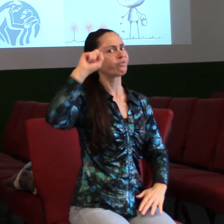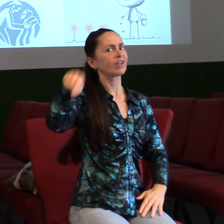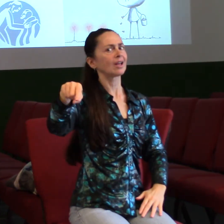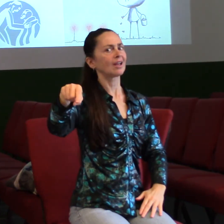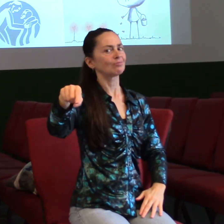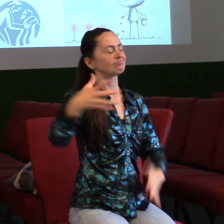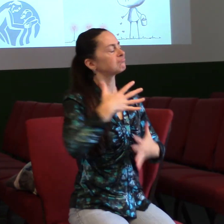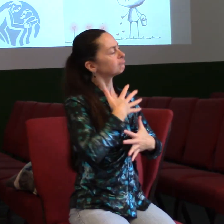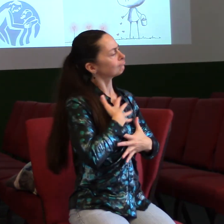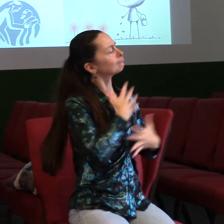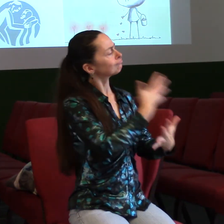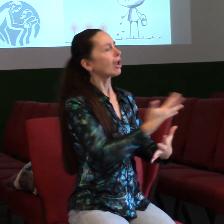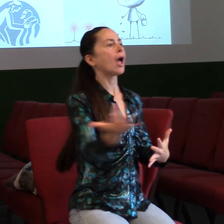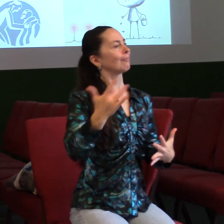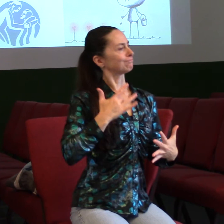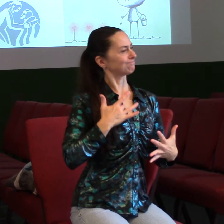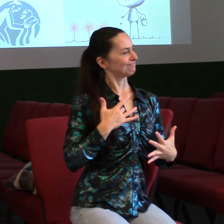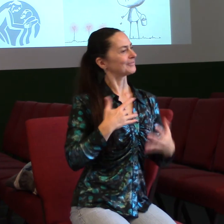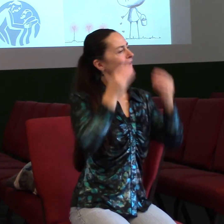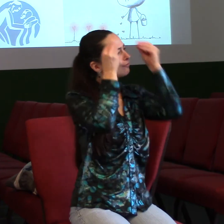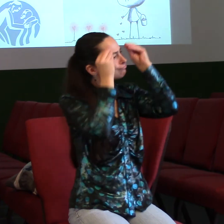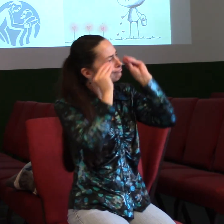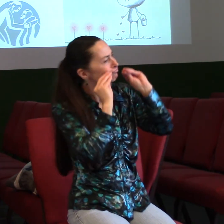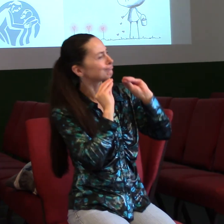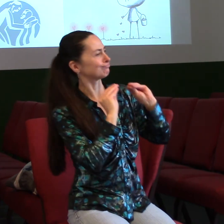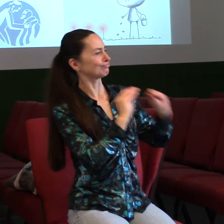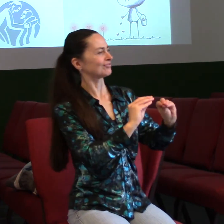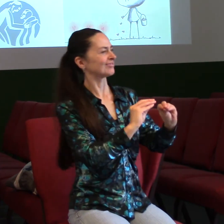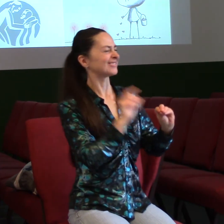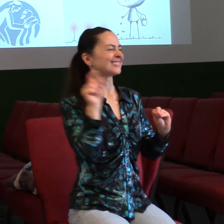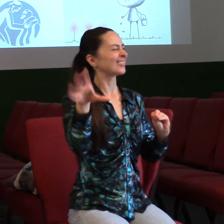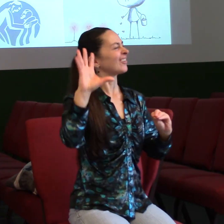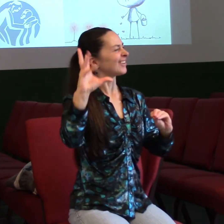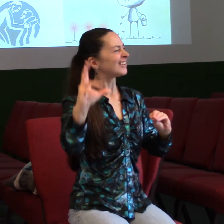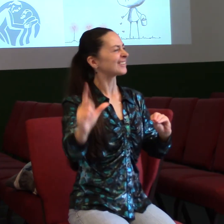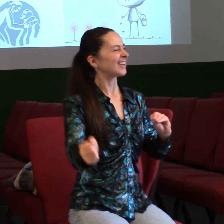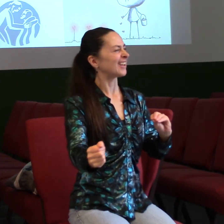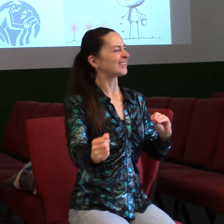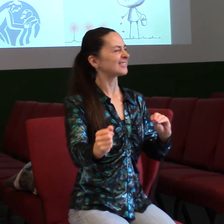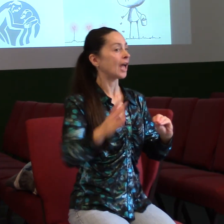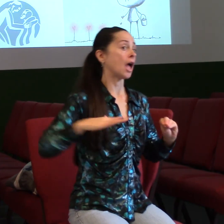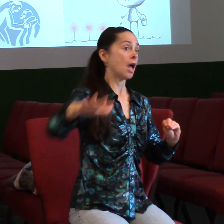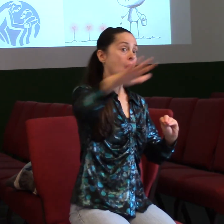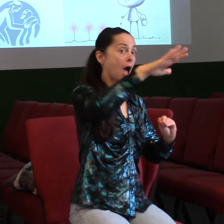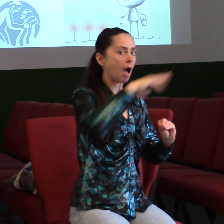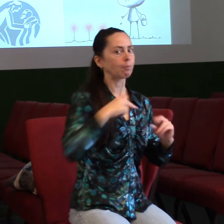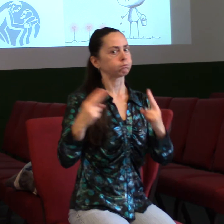A nebylo by skvělé, kdybychom každým takovým byli pro druhé? Že my sami budeme takové slovo přinášet druhým lidem?